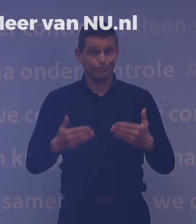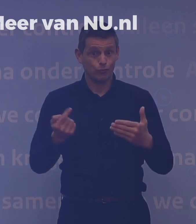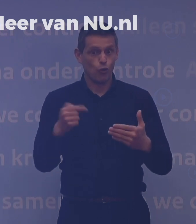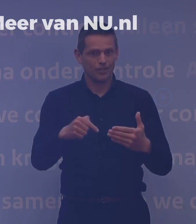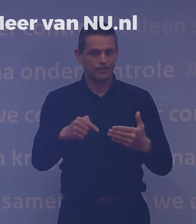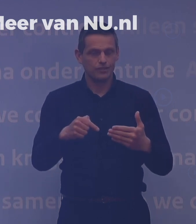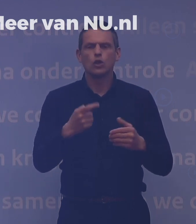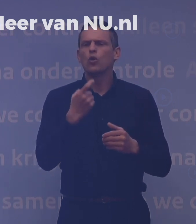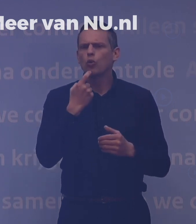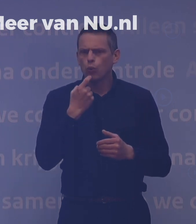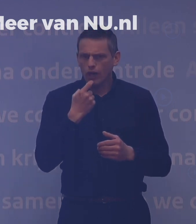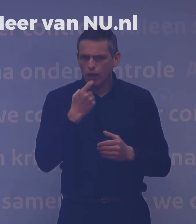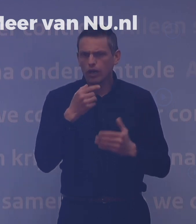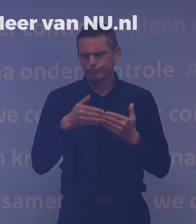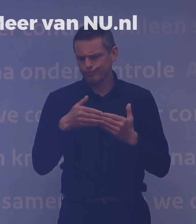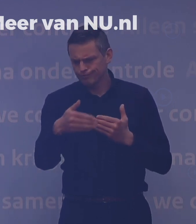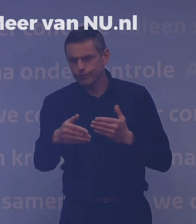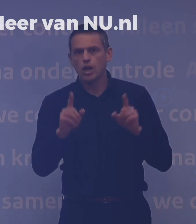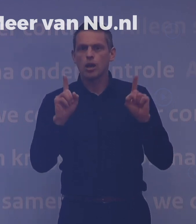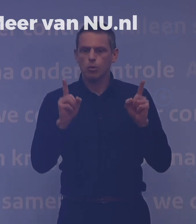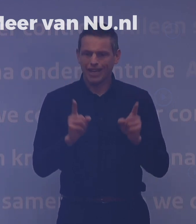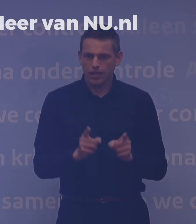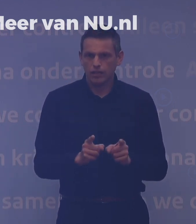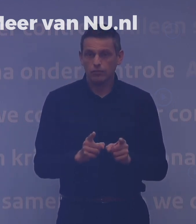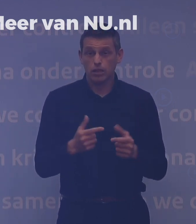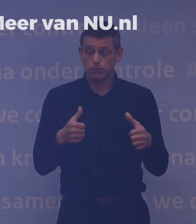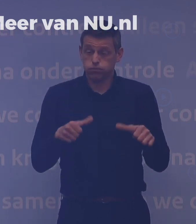Natuurlijk, voorlopig zijn er nog beperkingen, maar niet meer zo streng als ze waren.